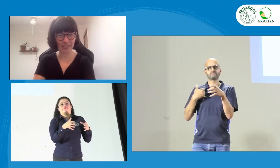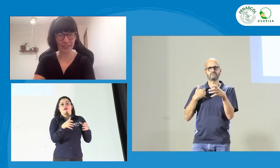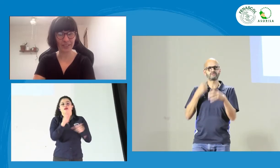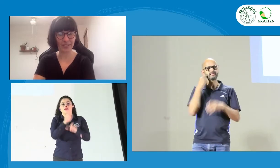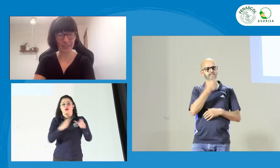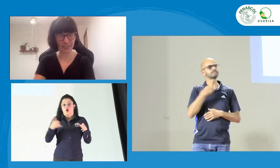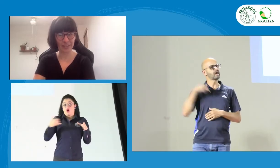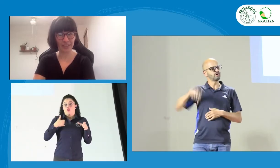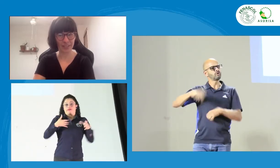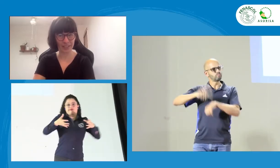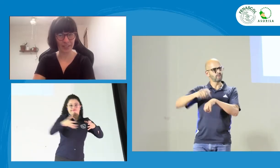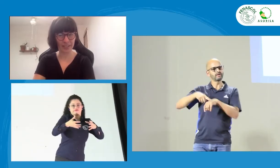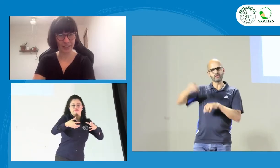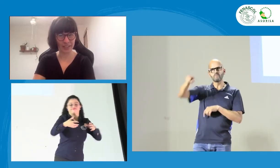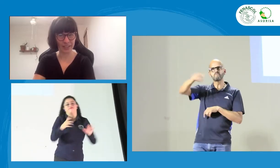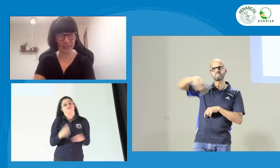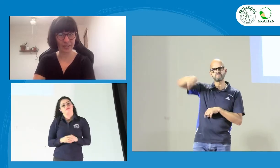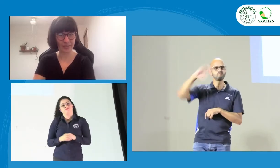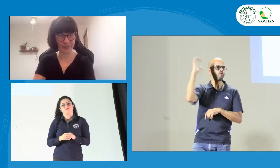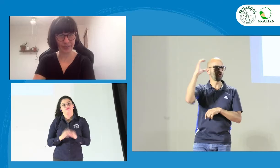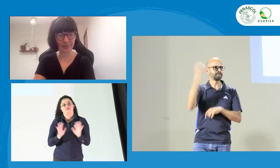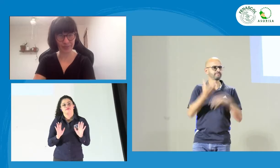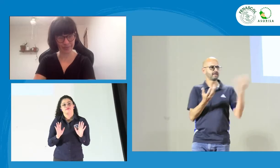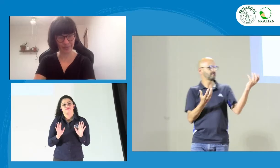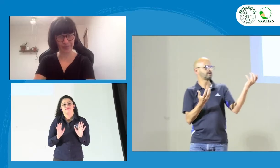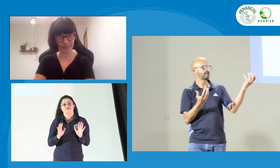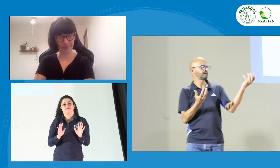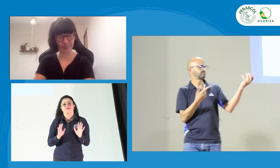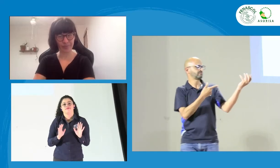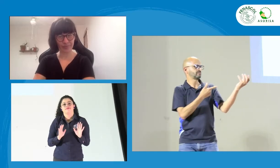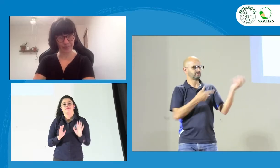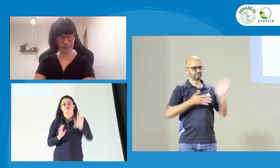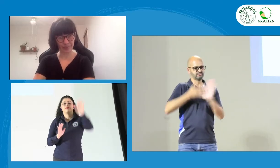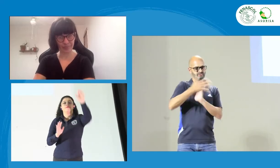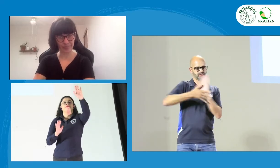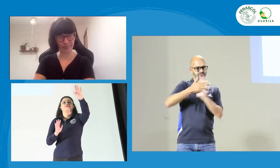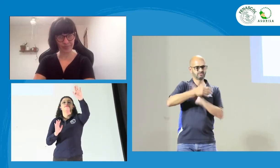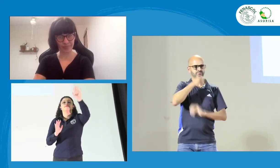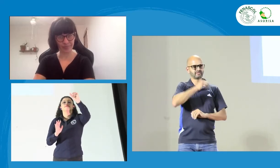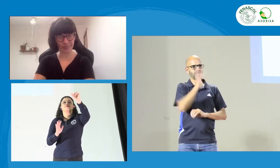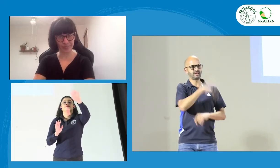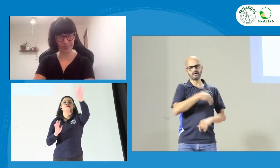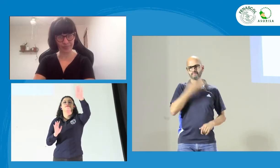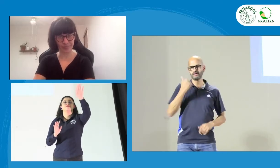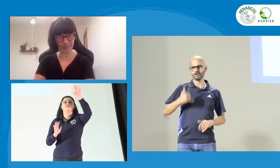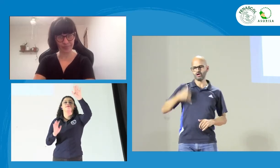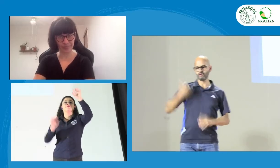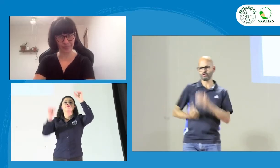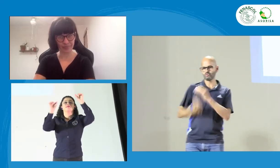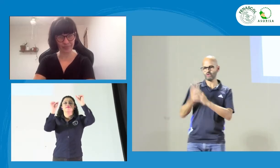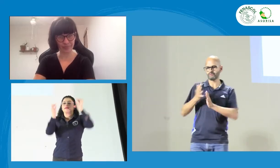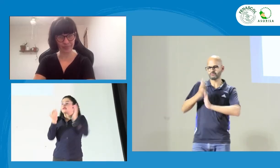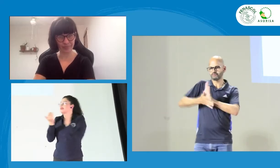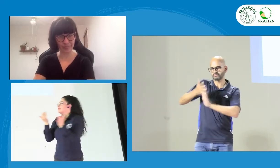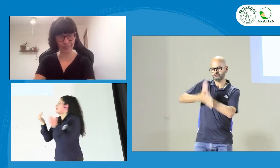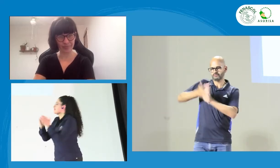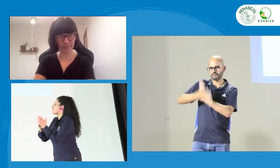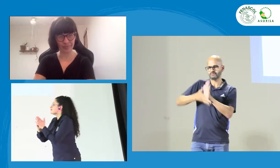jóvenes y los que deben estar cerca de las personas adultas. Pues nosotros, nosotros en Colombia vemos que, bueno, hay señas que se usan desde hace